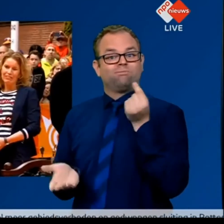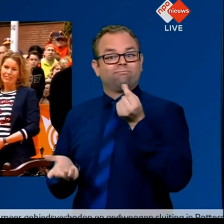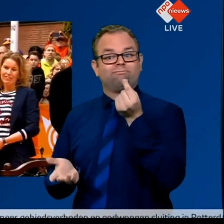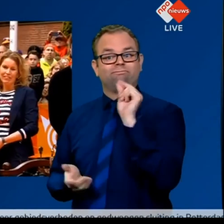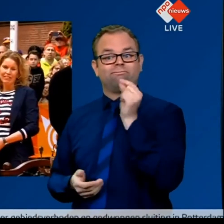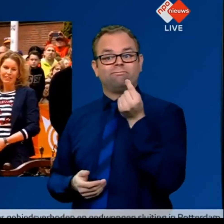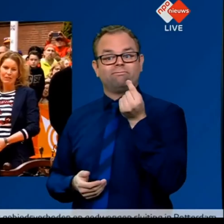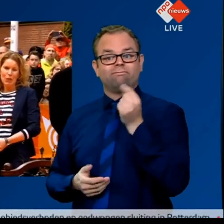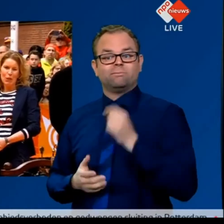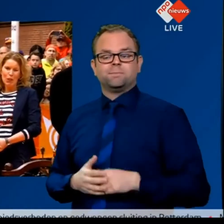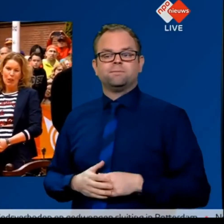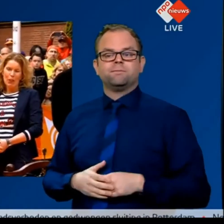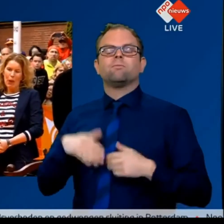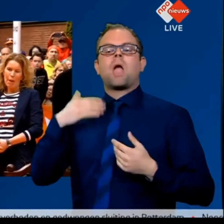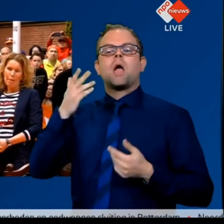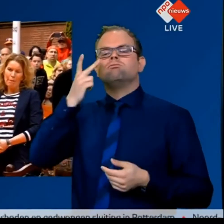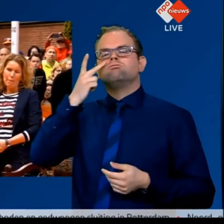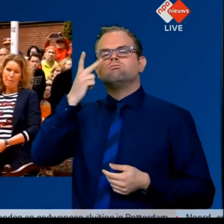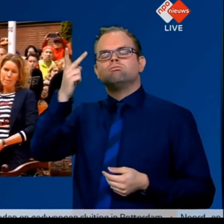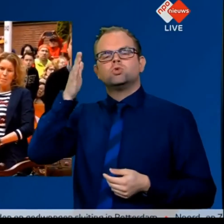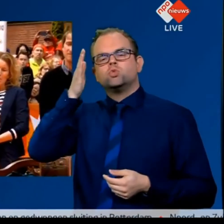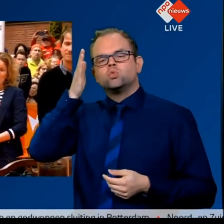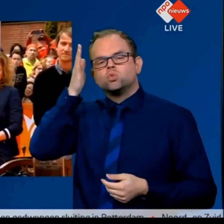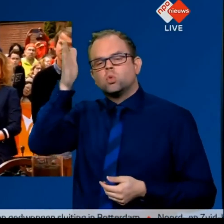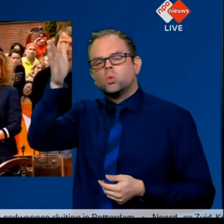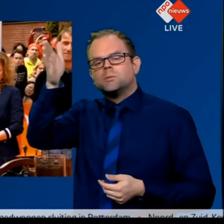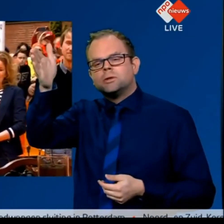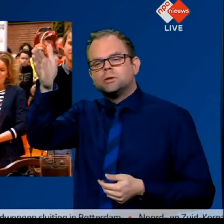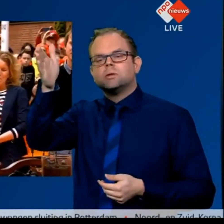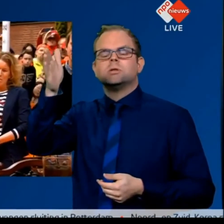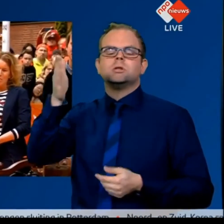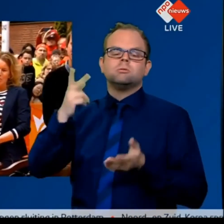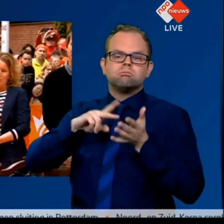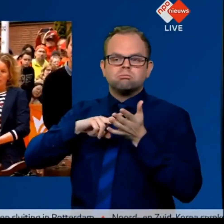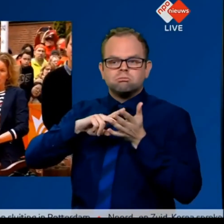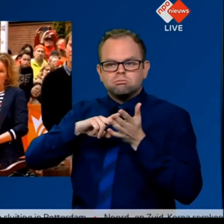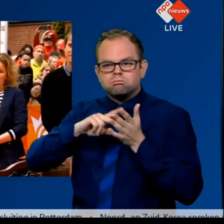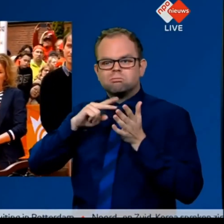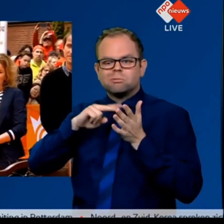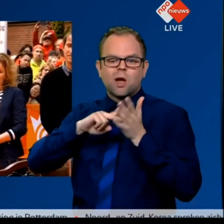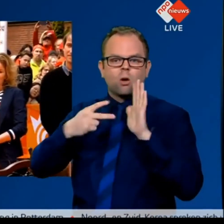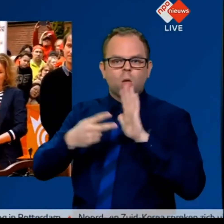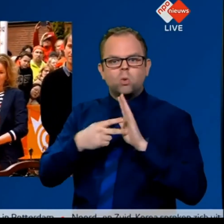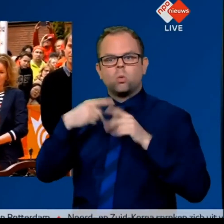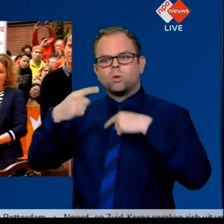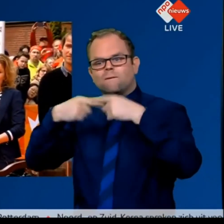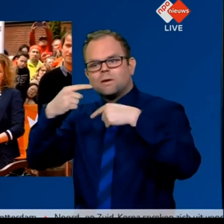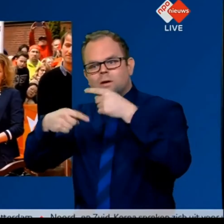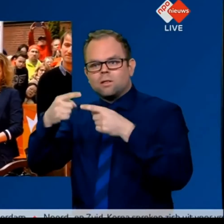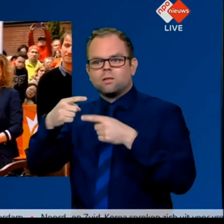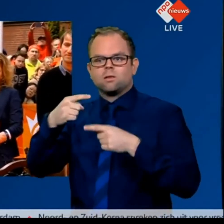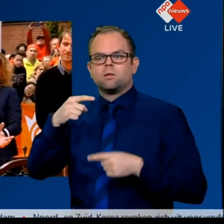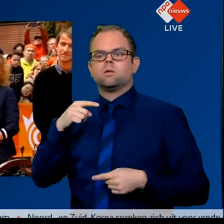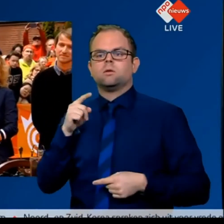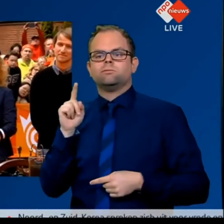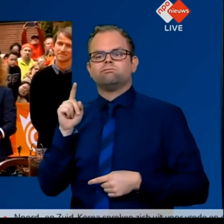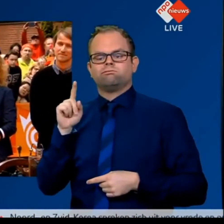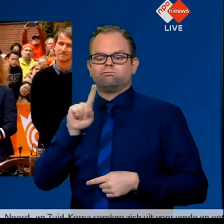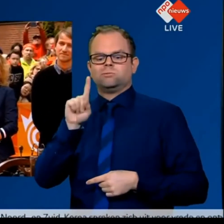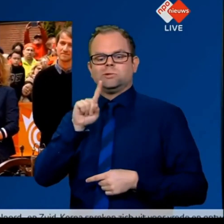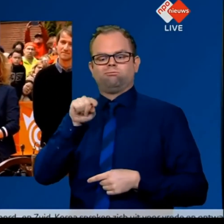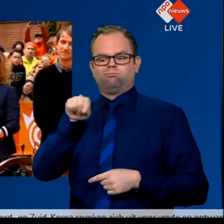Ontwikkelingen en technologie voor de toekomst. En het onderzoek wat wij doen is heel erg fundamenteel. Gericht op de verre toekomst. Nieuwe